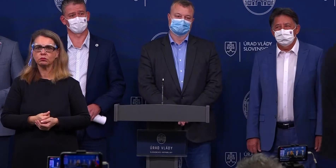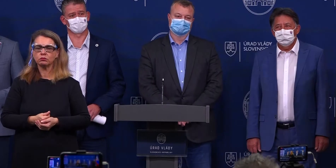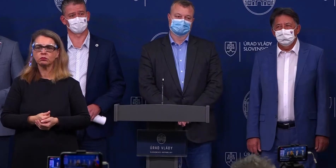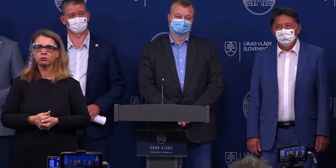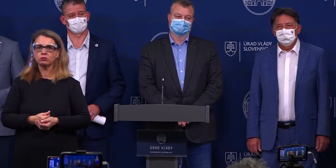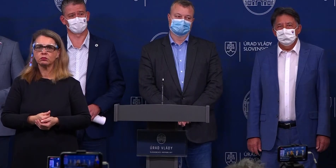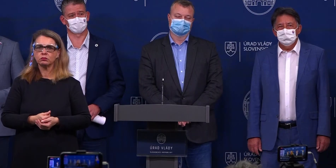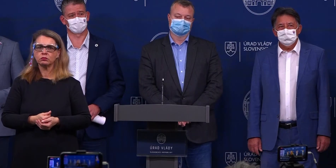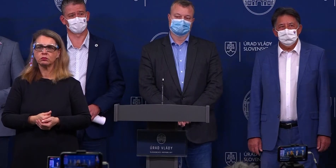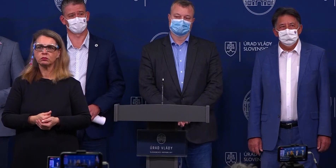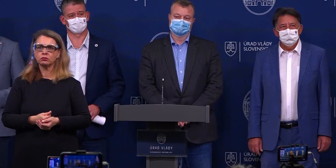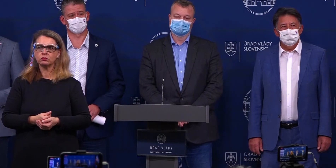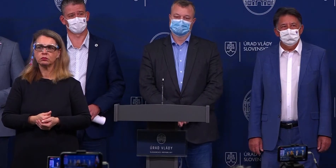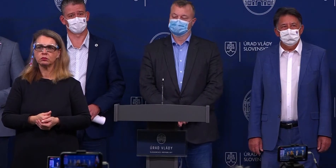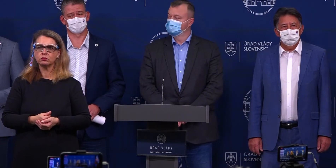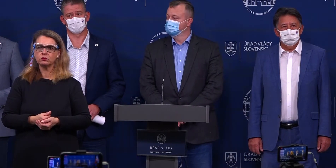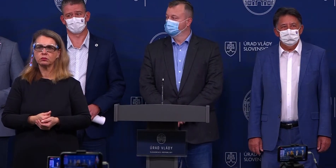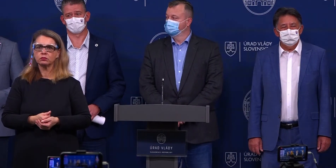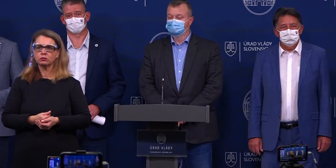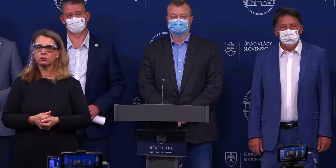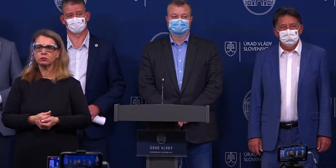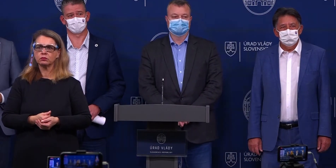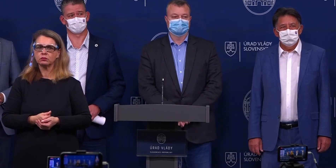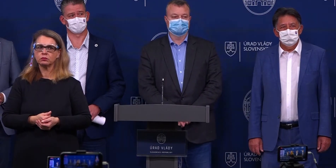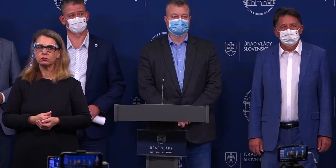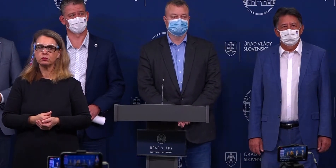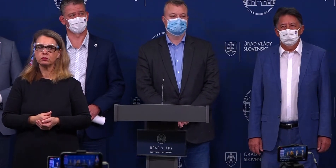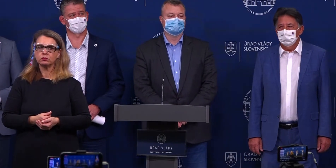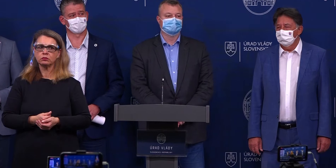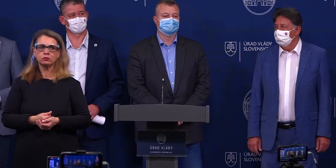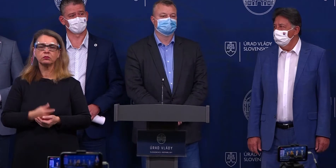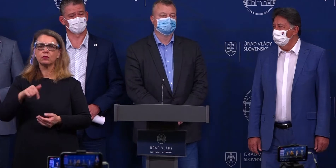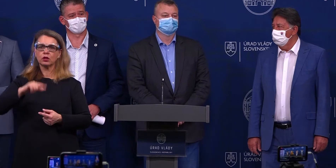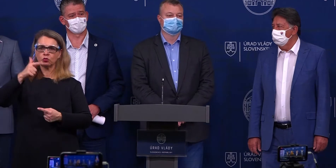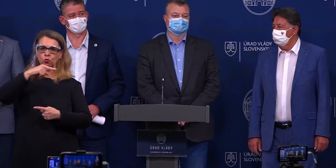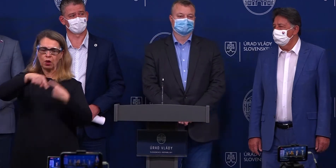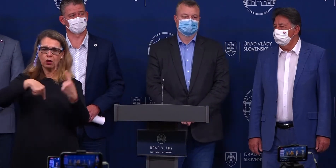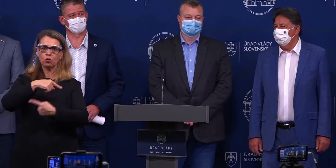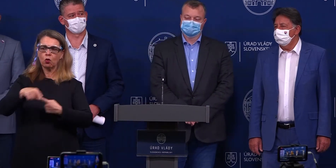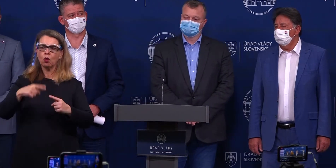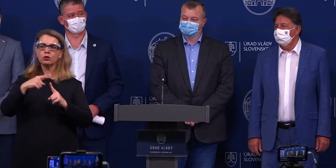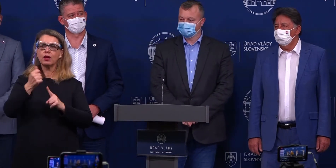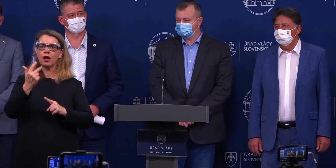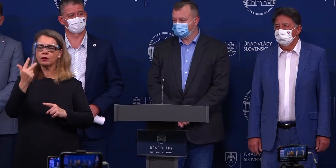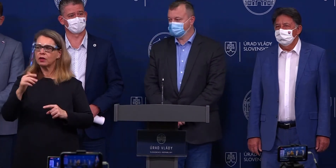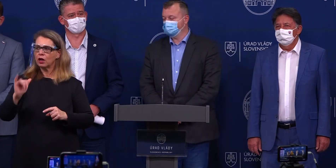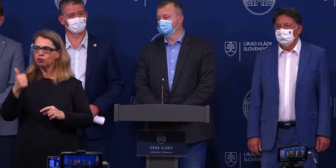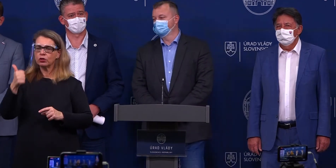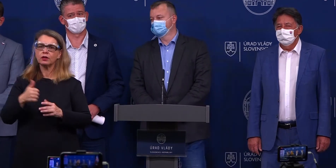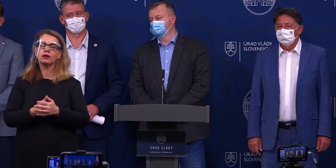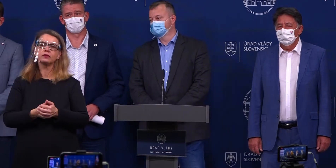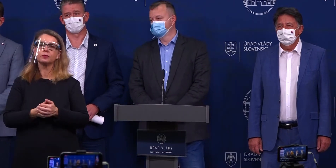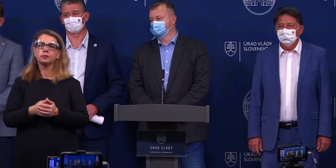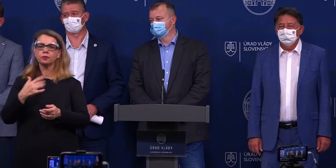Ďakujeme. A ideme teda druhé koloušu z tých redakcií, ktoré už sa raz pýtali. Takže nech sa páči, teatri. Dobrý deň, Šivák, Televízia, teatri.